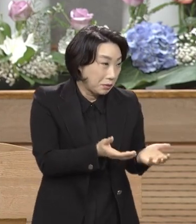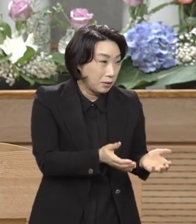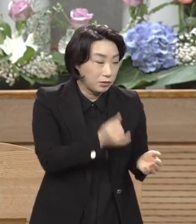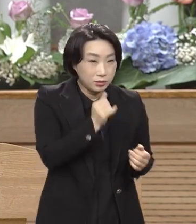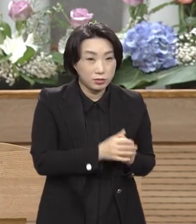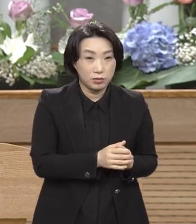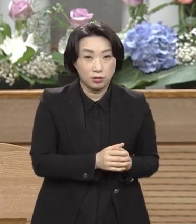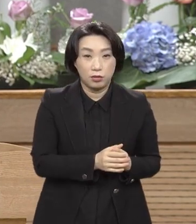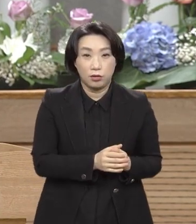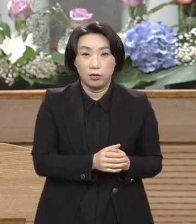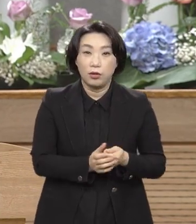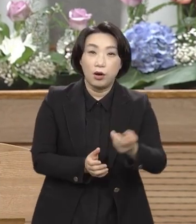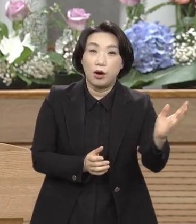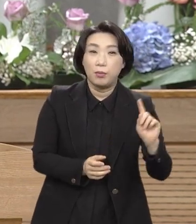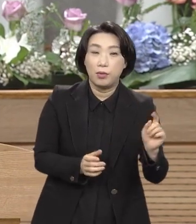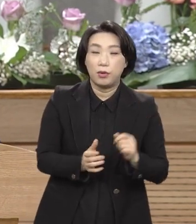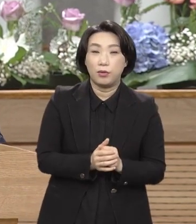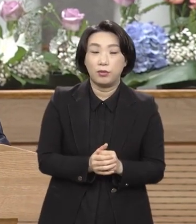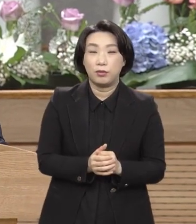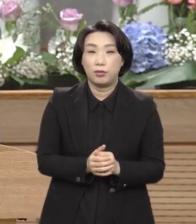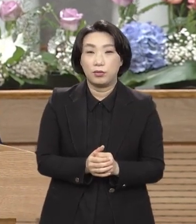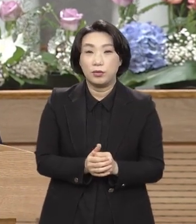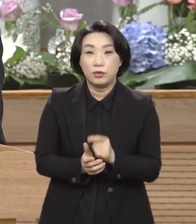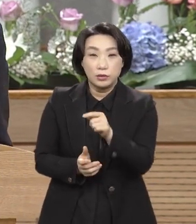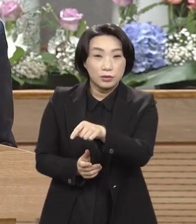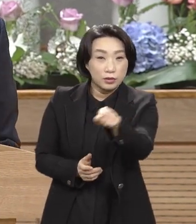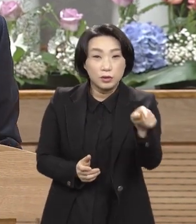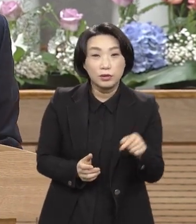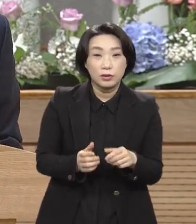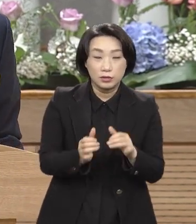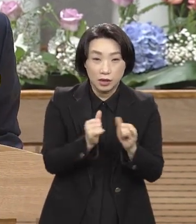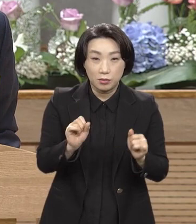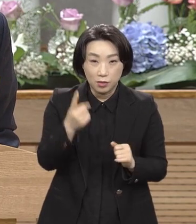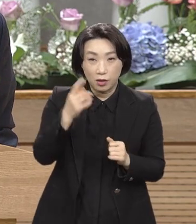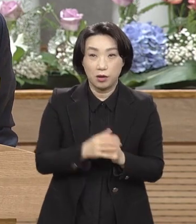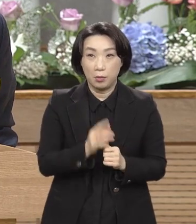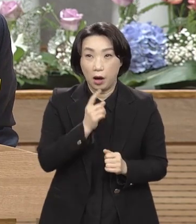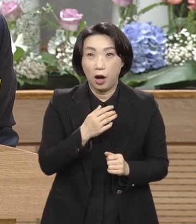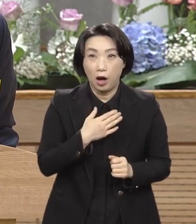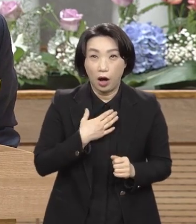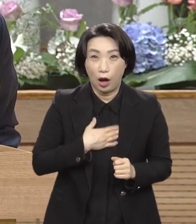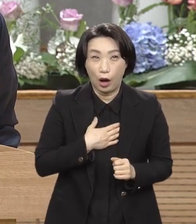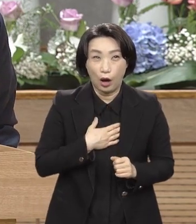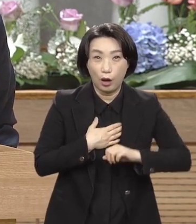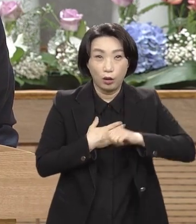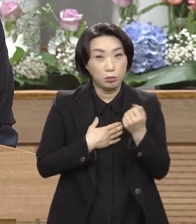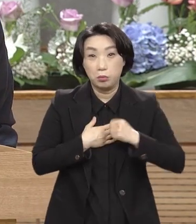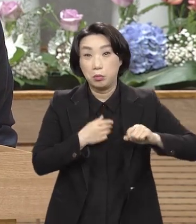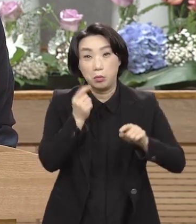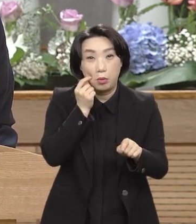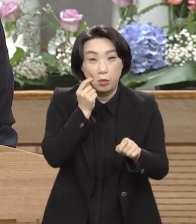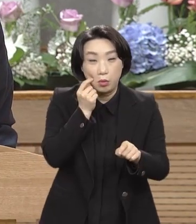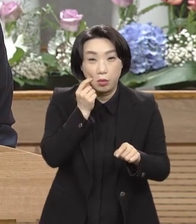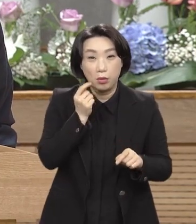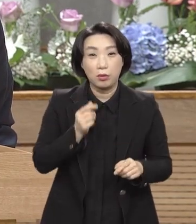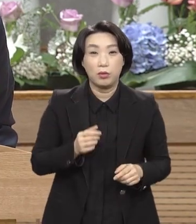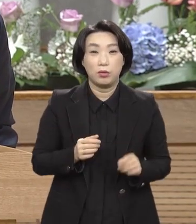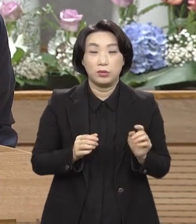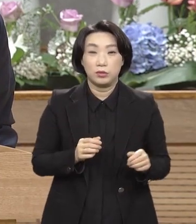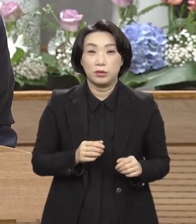그들은 대조사장과 장노들의 말을 고역할 수 없어. 그들은 산이들인